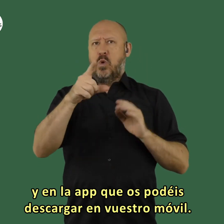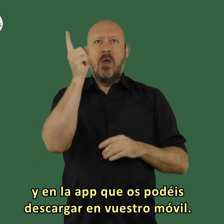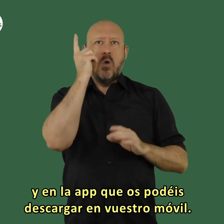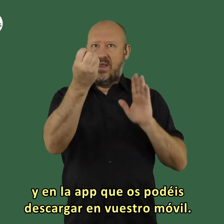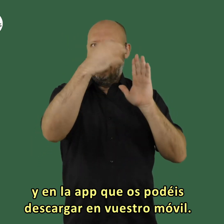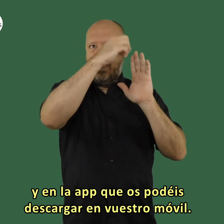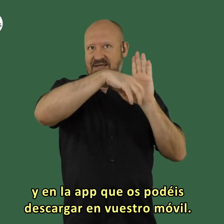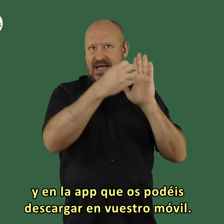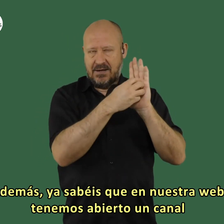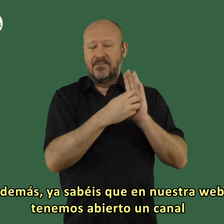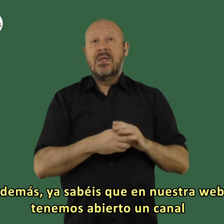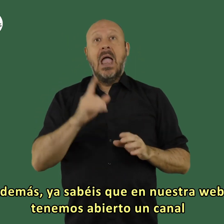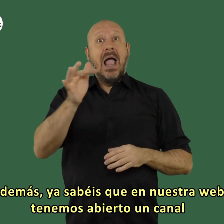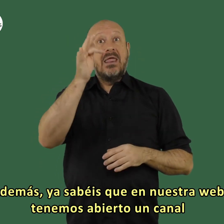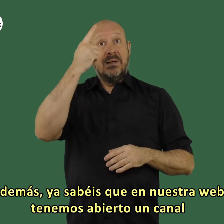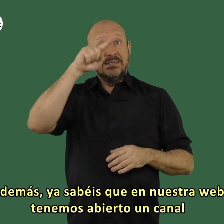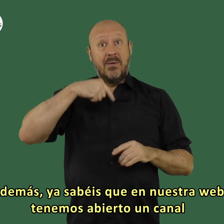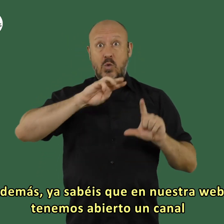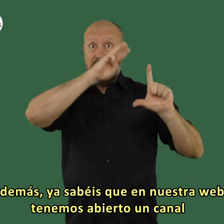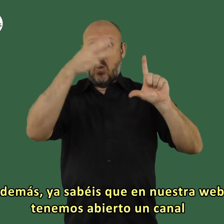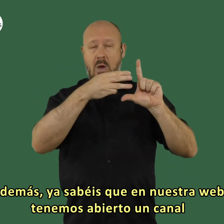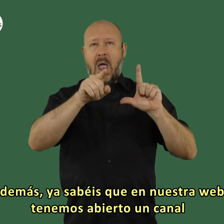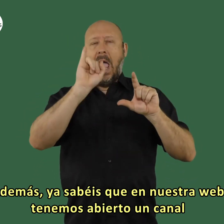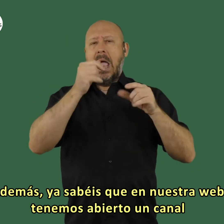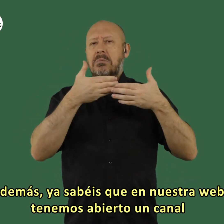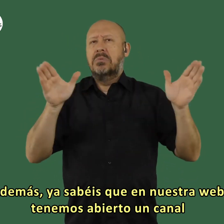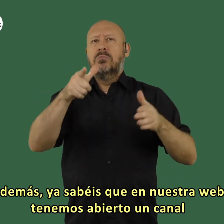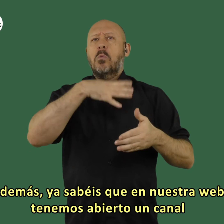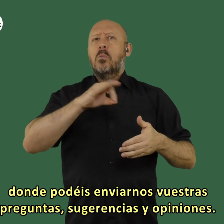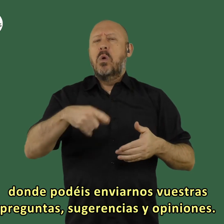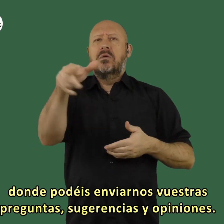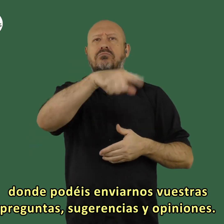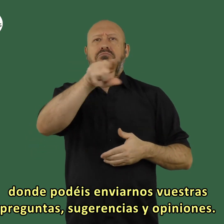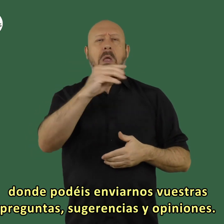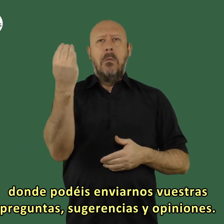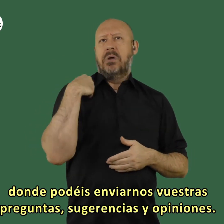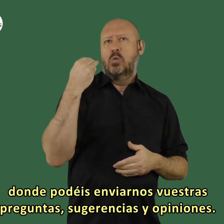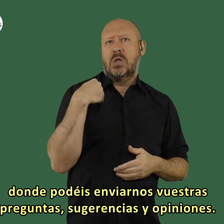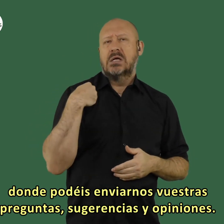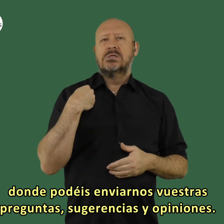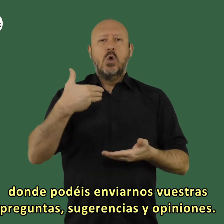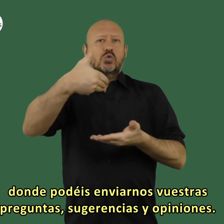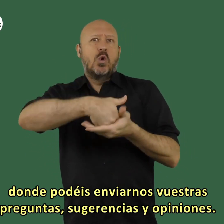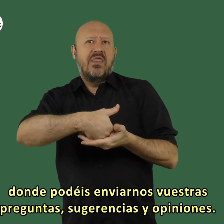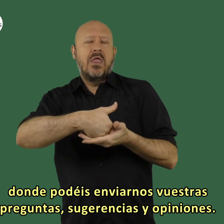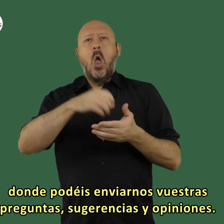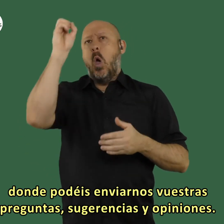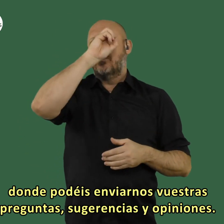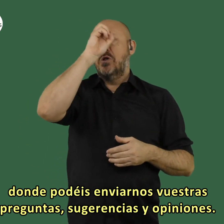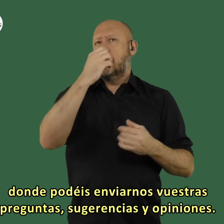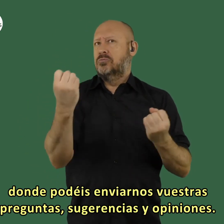app que os podéis descargar en vuestro móvil además ya sabéis que en nuestra web tenemos abierto un canal donde podéis enviarnos vuestras preguntas